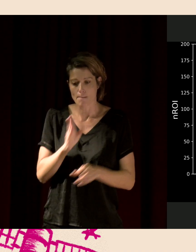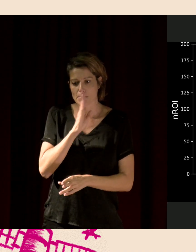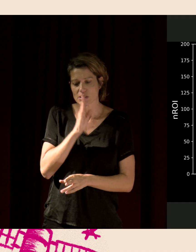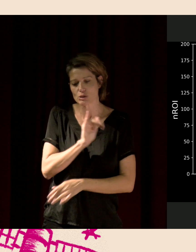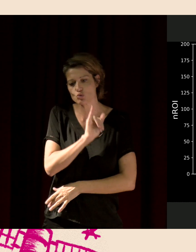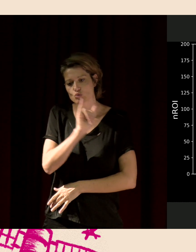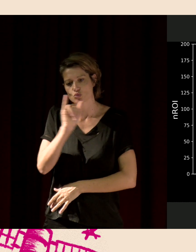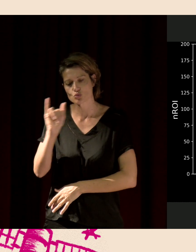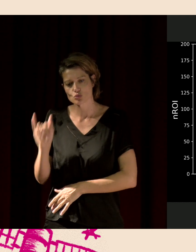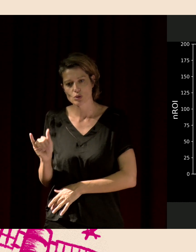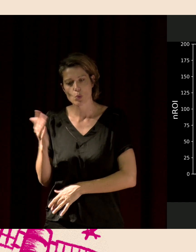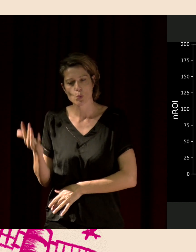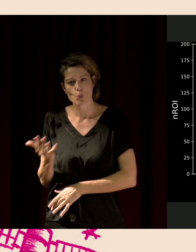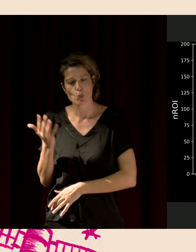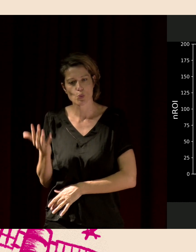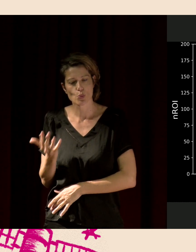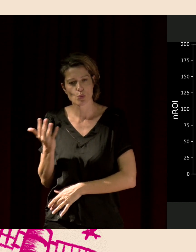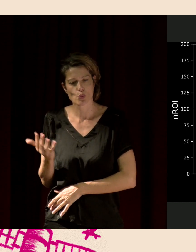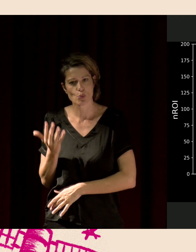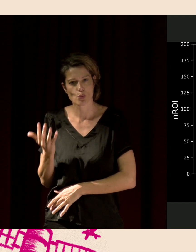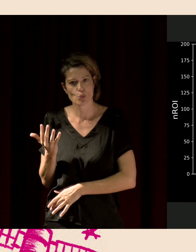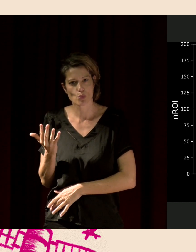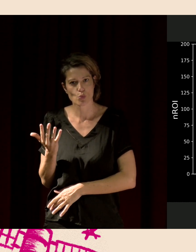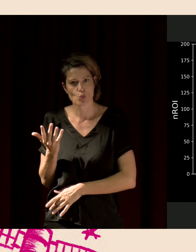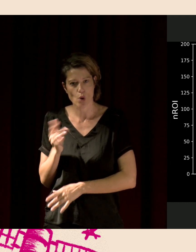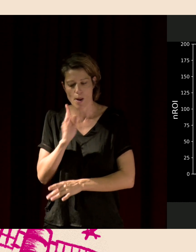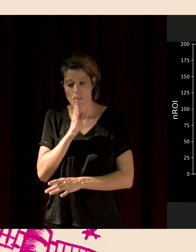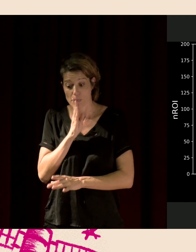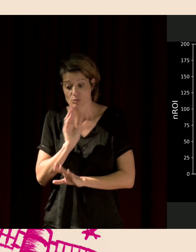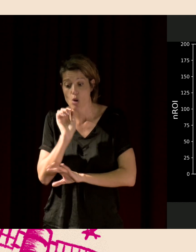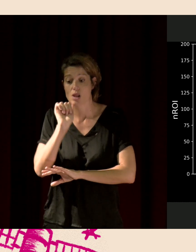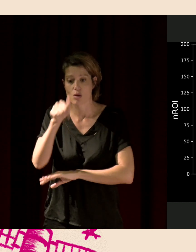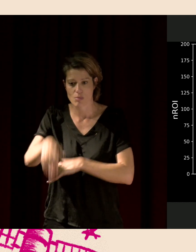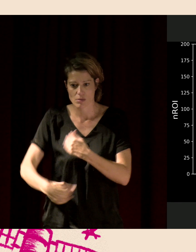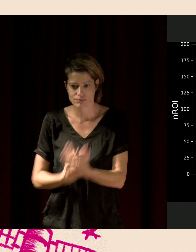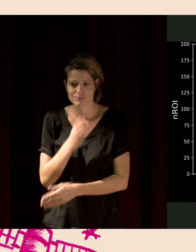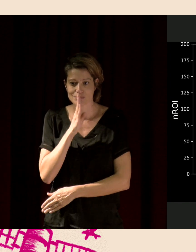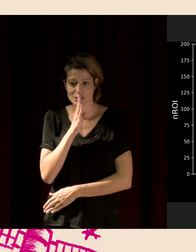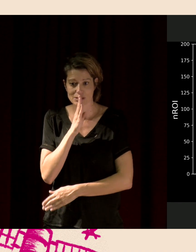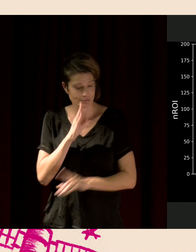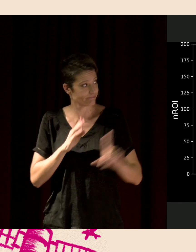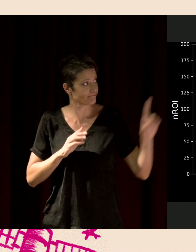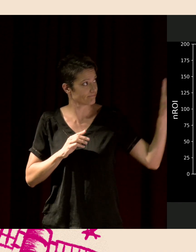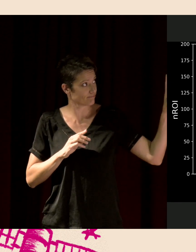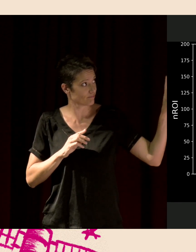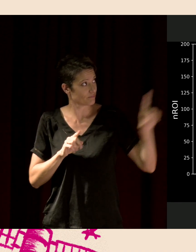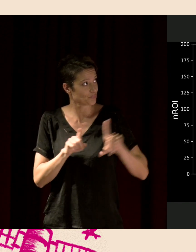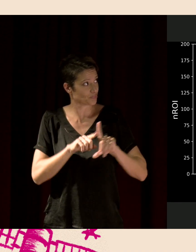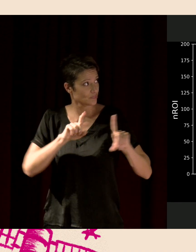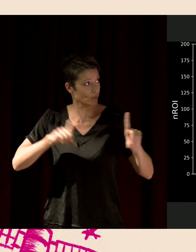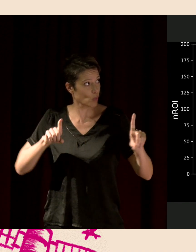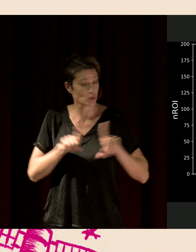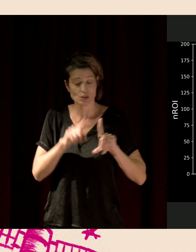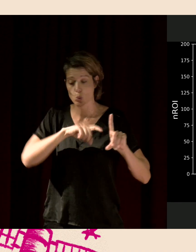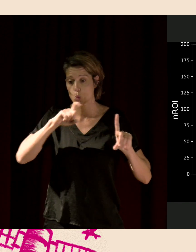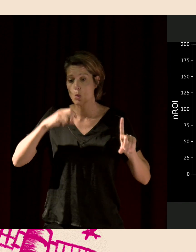l'autre jour, le jour d'après. Et vous avez en rose l'activité des oiseaux. Vous voyez qu'il y a